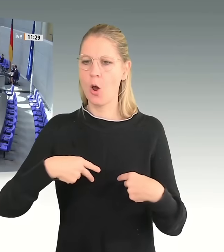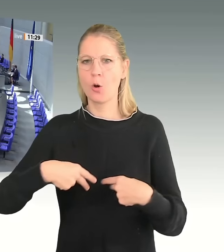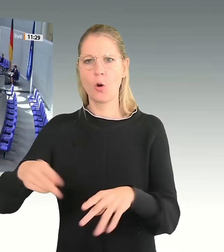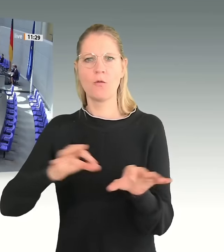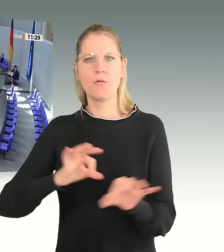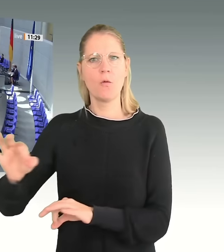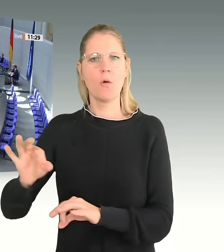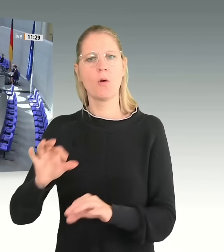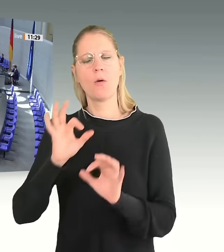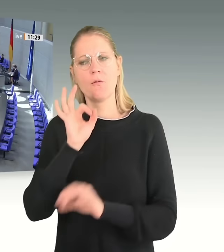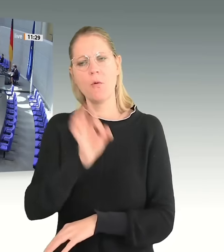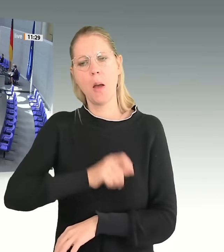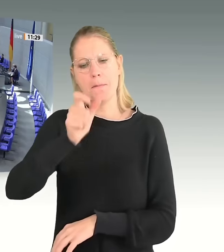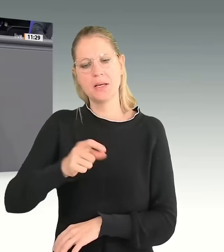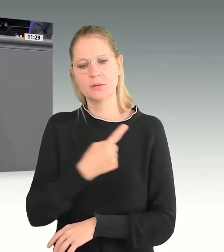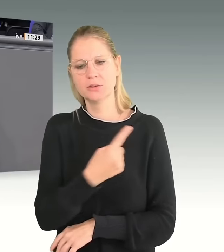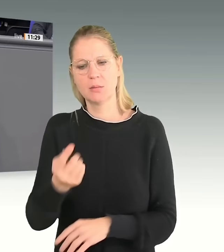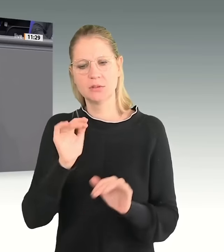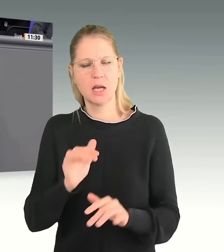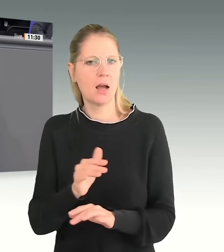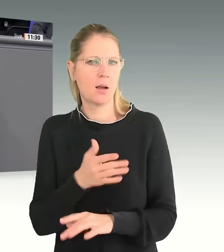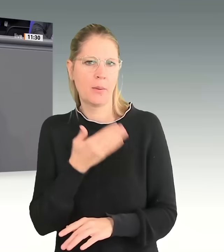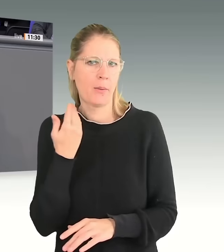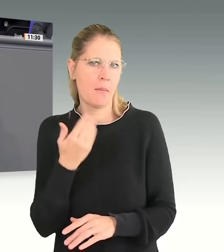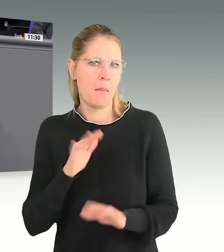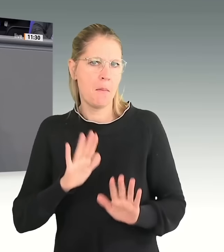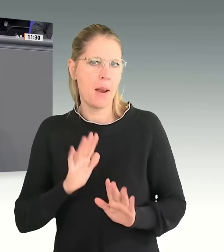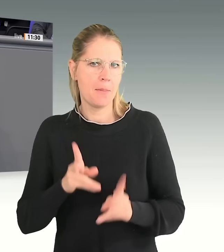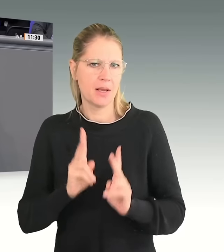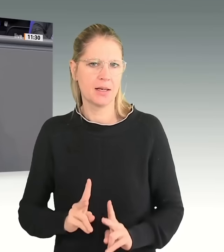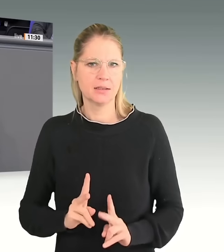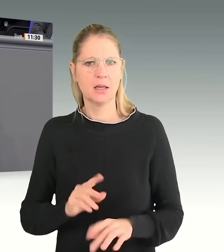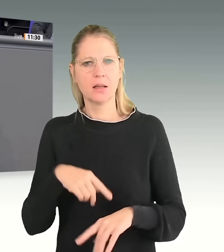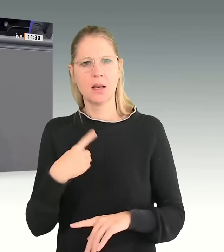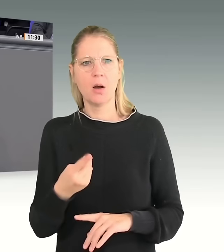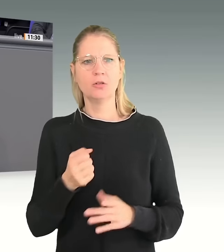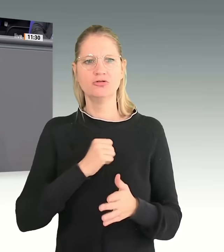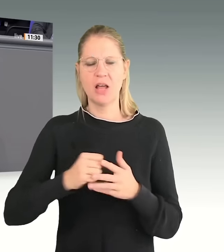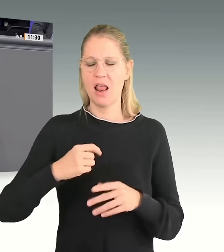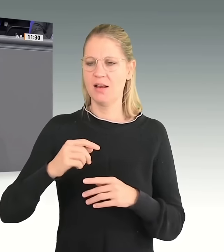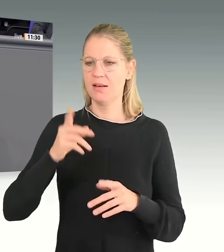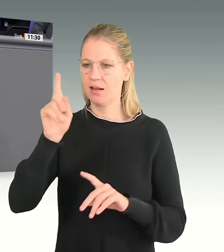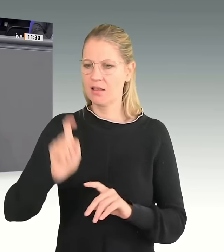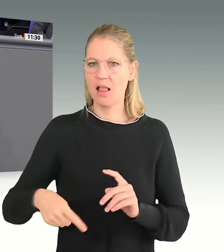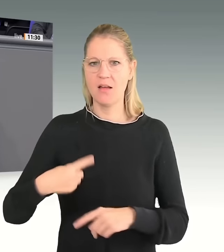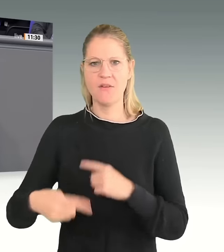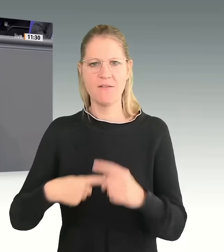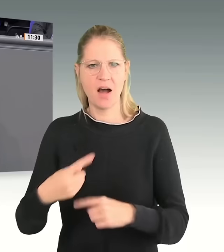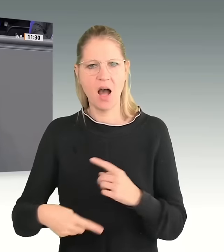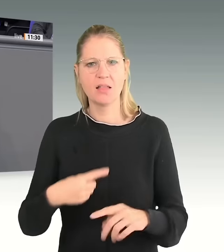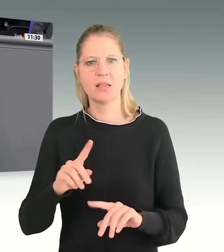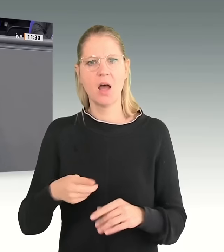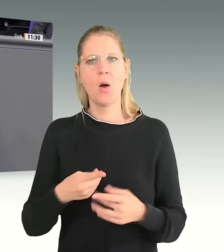schnelle und digitale Verfahren, die Einführung einer bundesweiten Bezahlkarte, sowie die Einsetzung einer Kommission zur